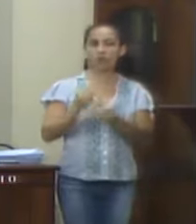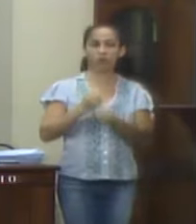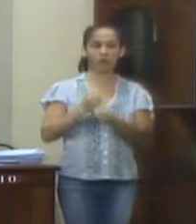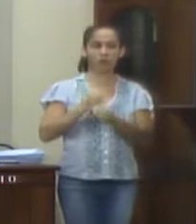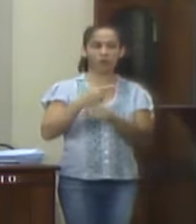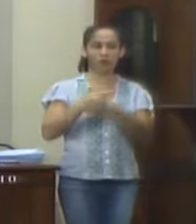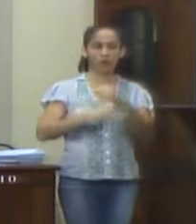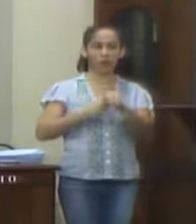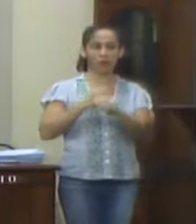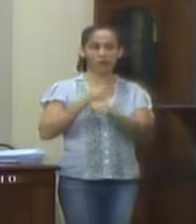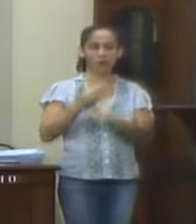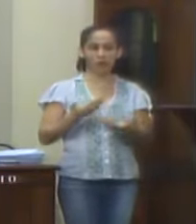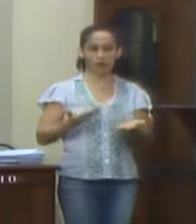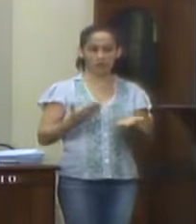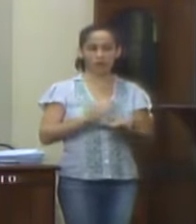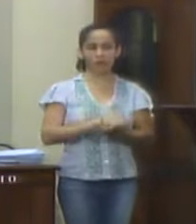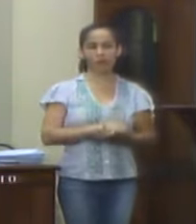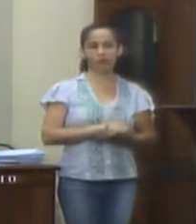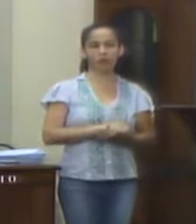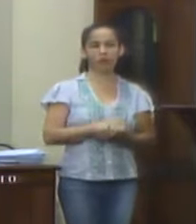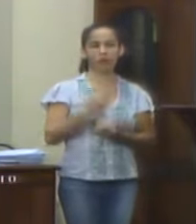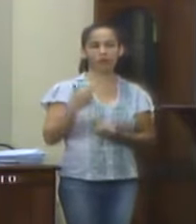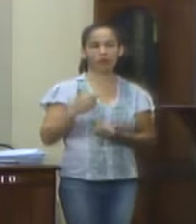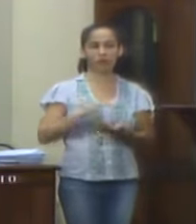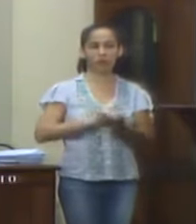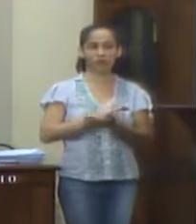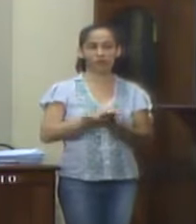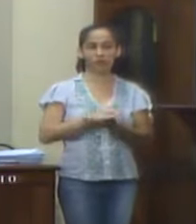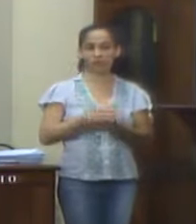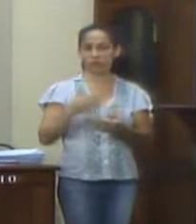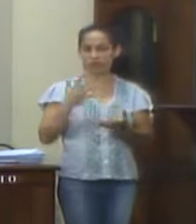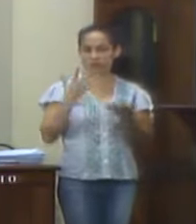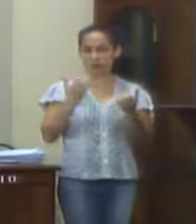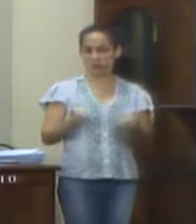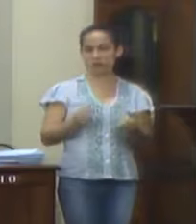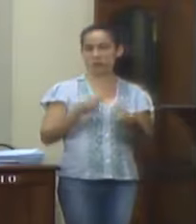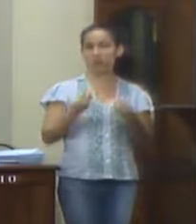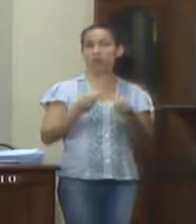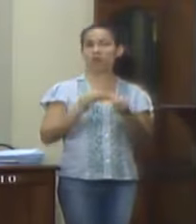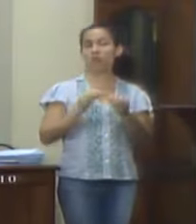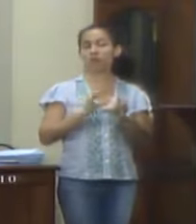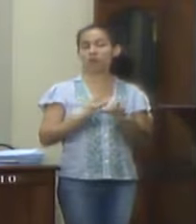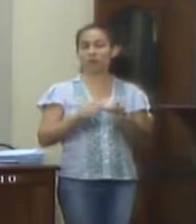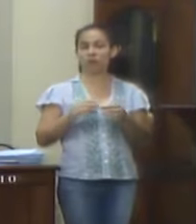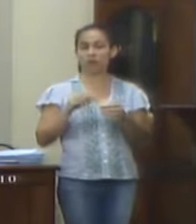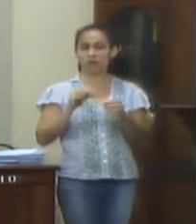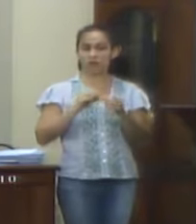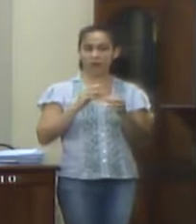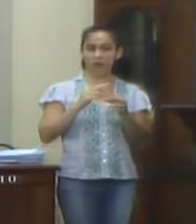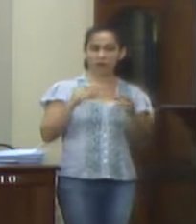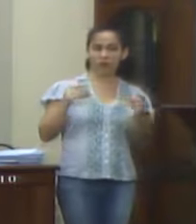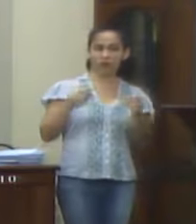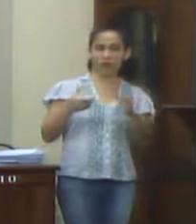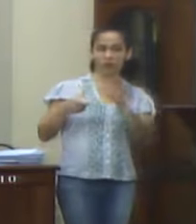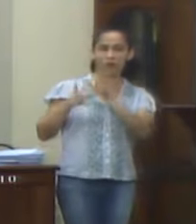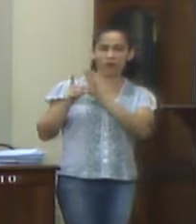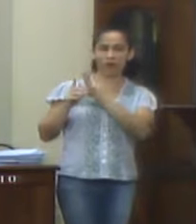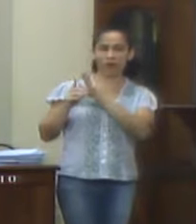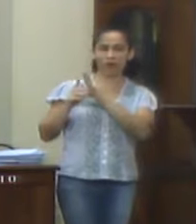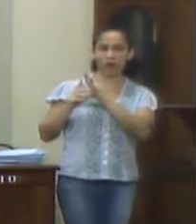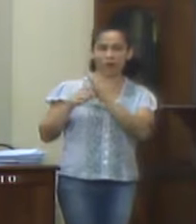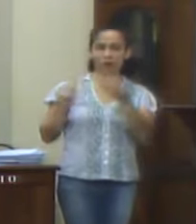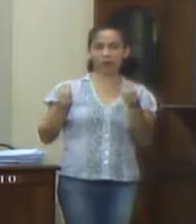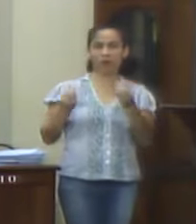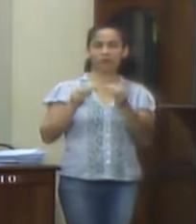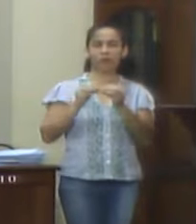de 2018. Não há razoabilidade em aceitar que despesas de exercícios anteriores sejam